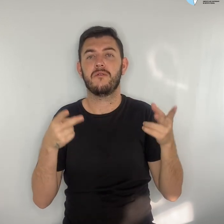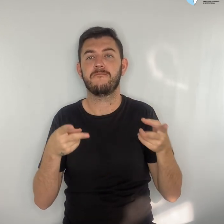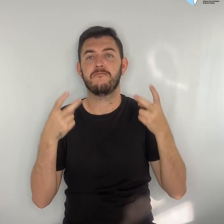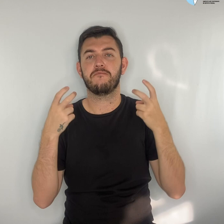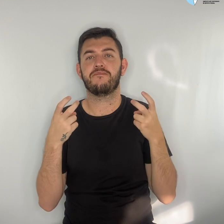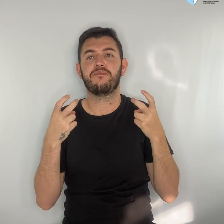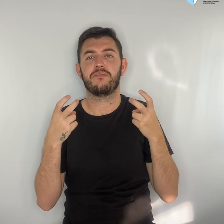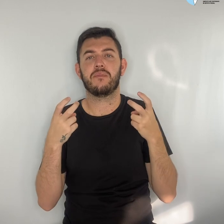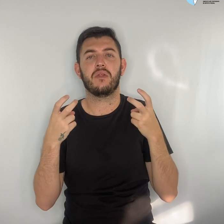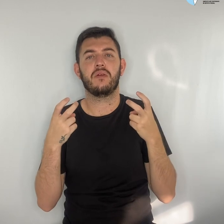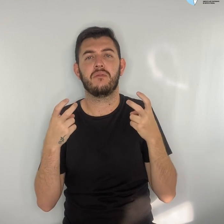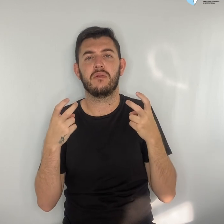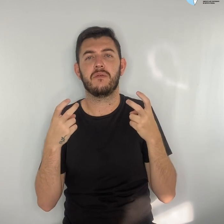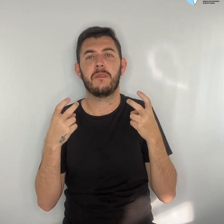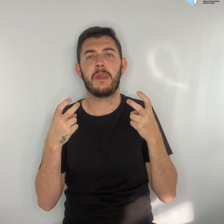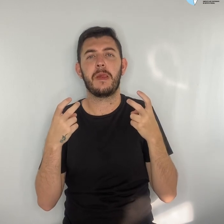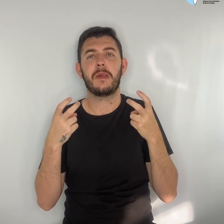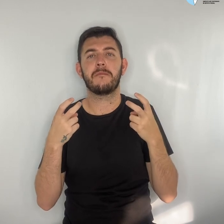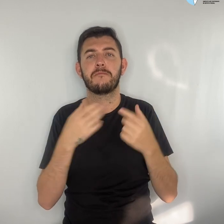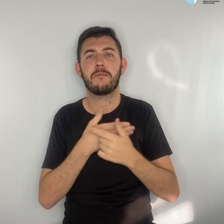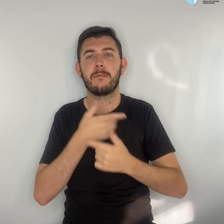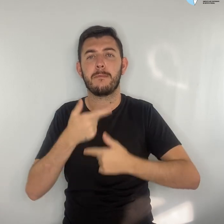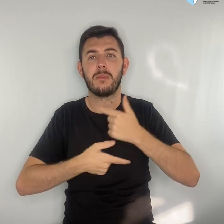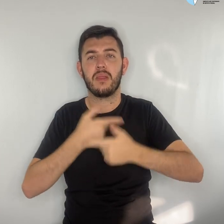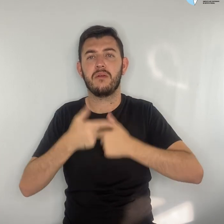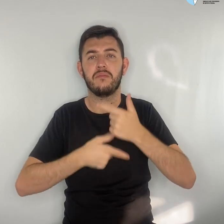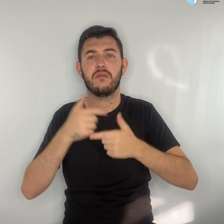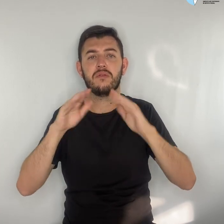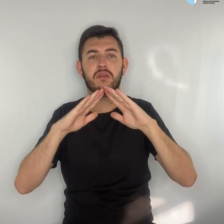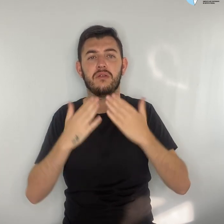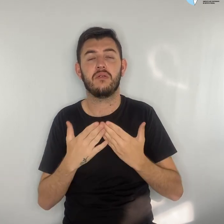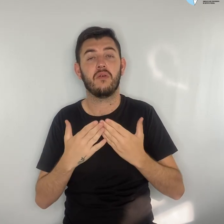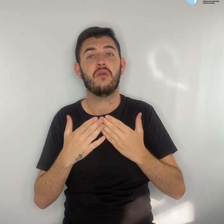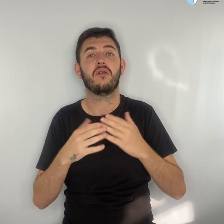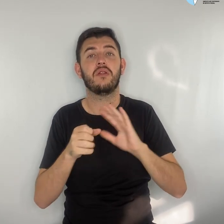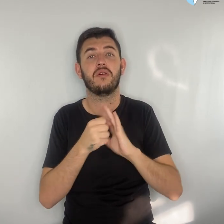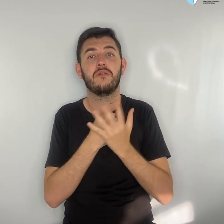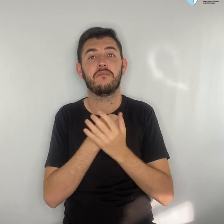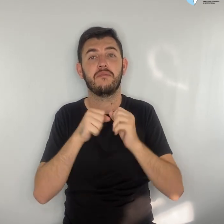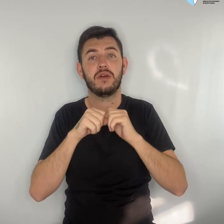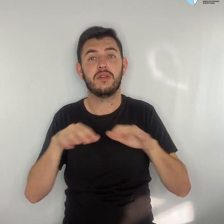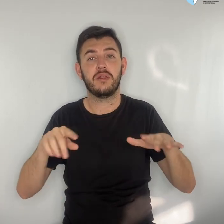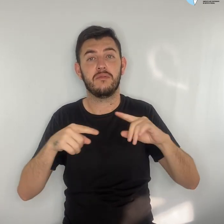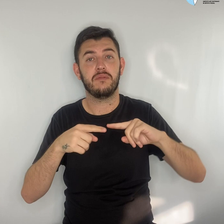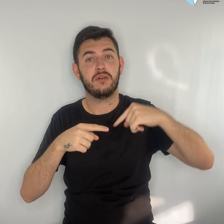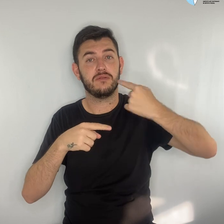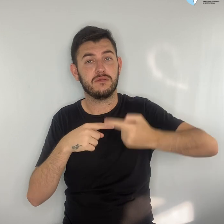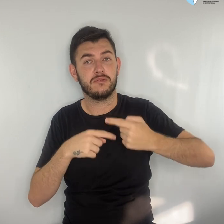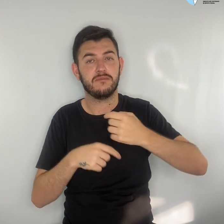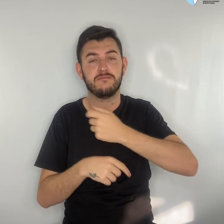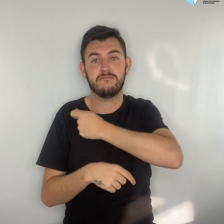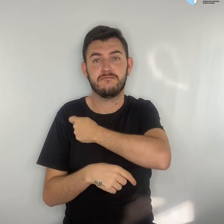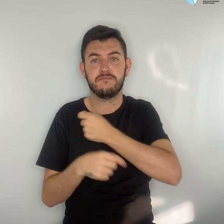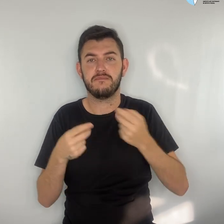importância do papel da escola no pós-pandemia. Estudantes 98%,